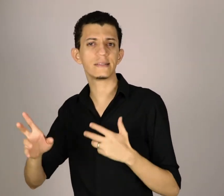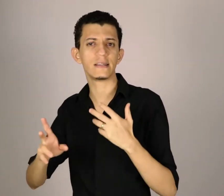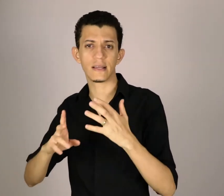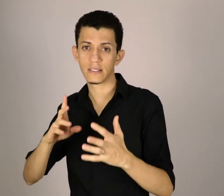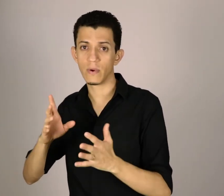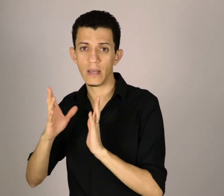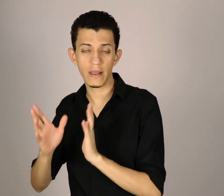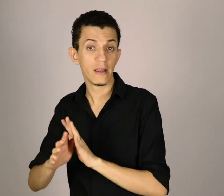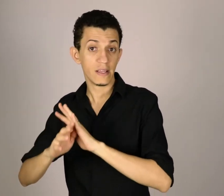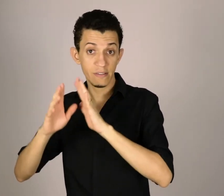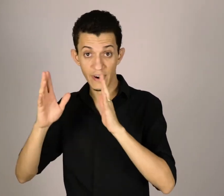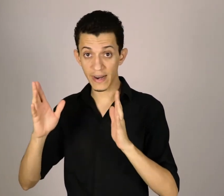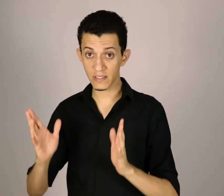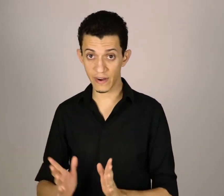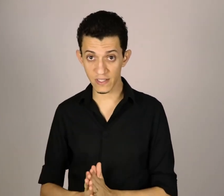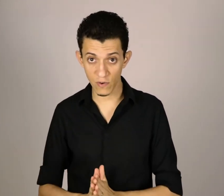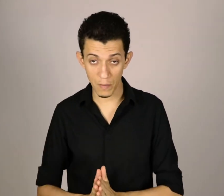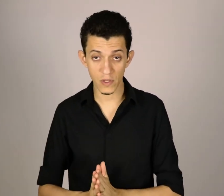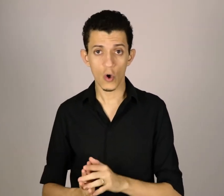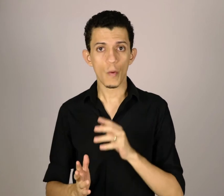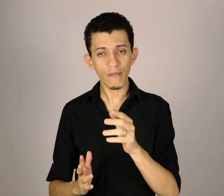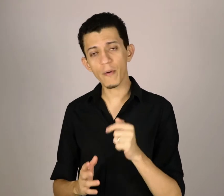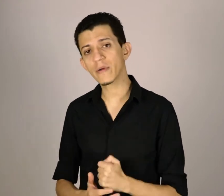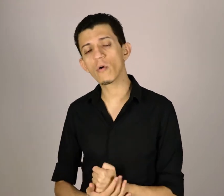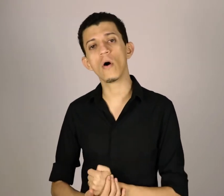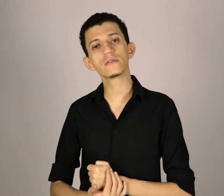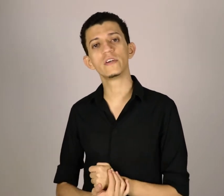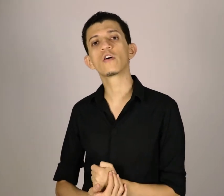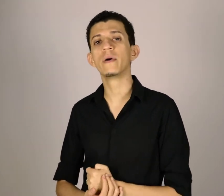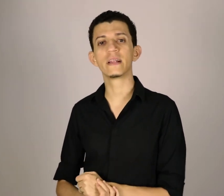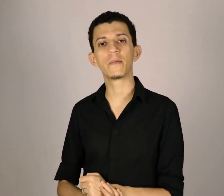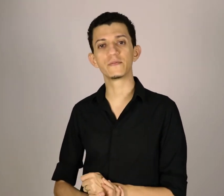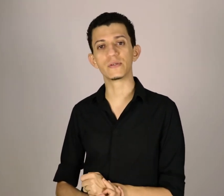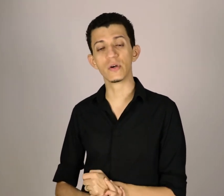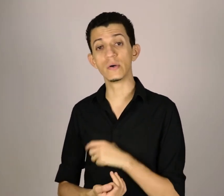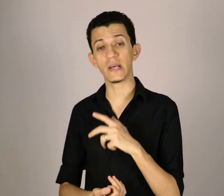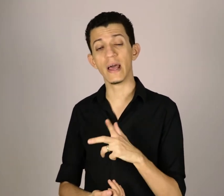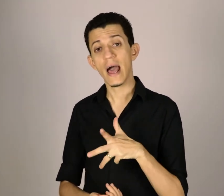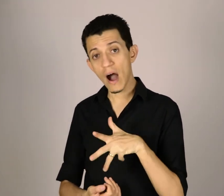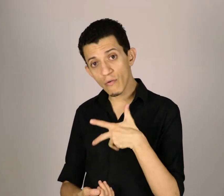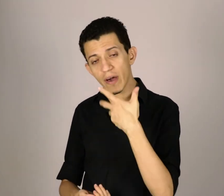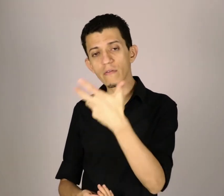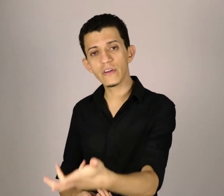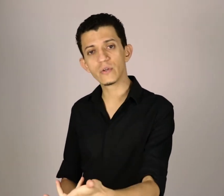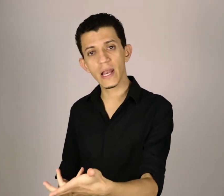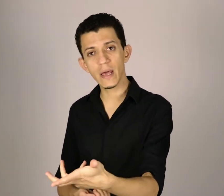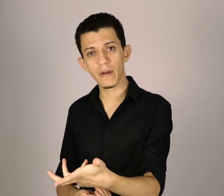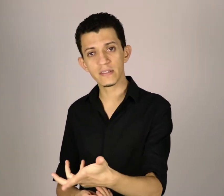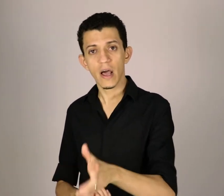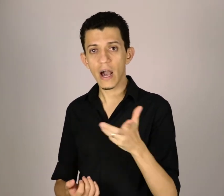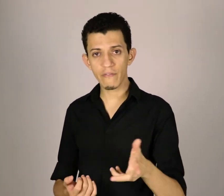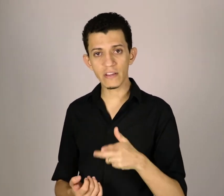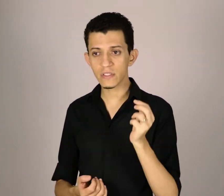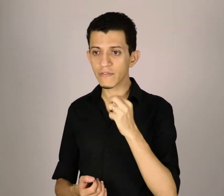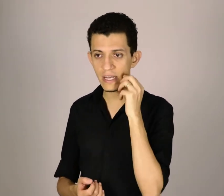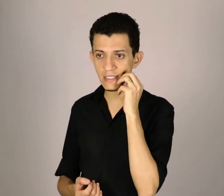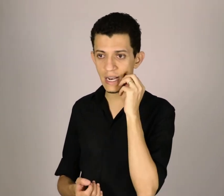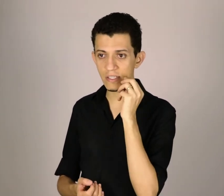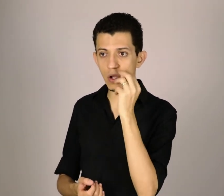sinalização ali, de várias e várias formas. Uma forma que eu gosto de recomendar para as pessoas é, ao ver um vídeo em Libras, ao invés de você ficar lá só